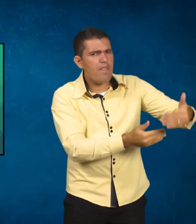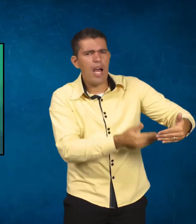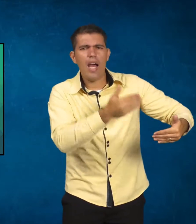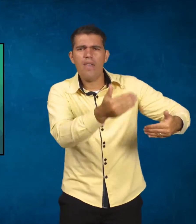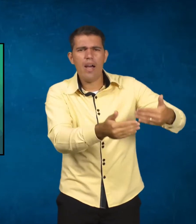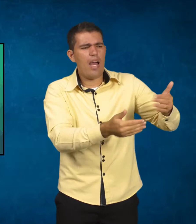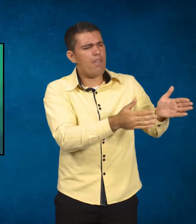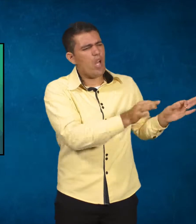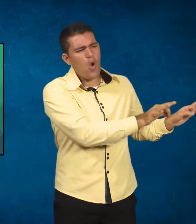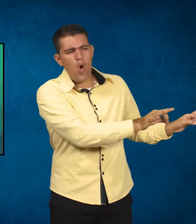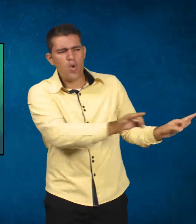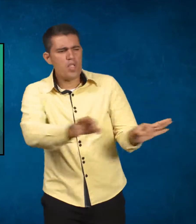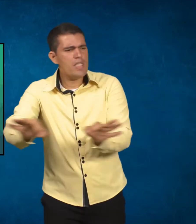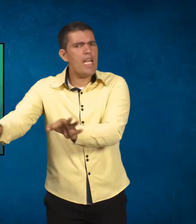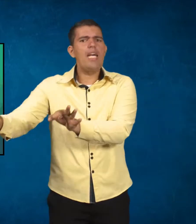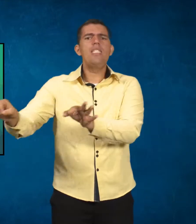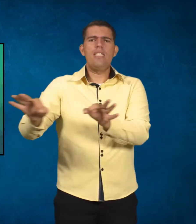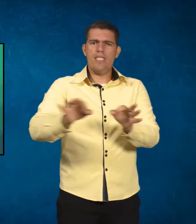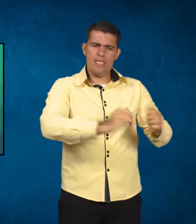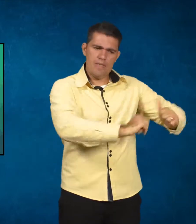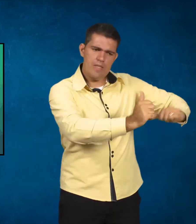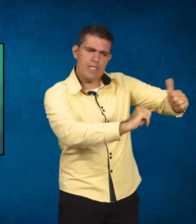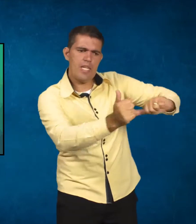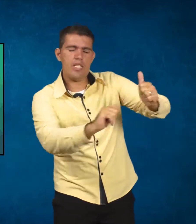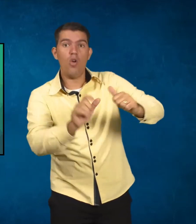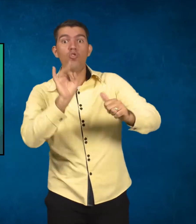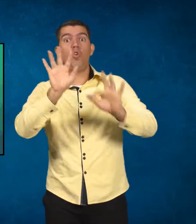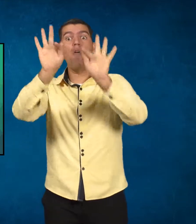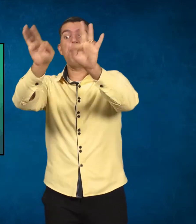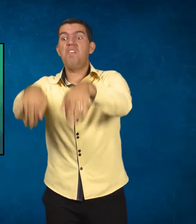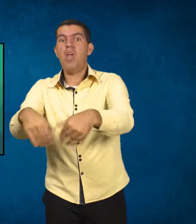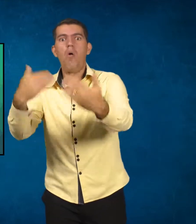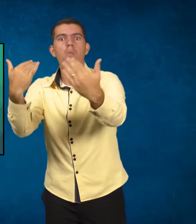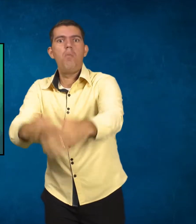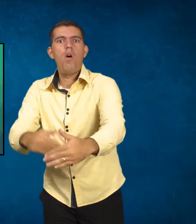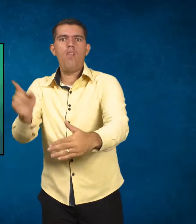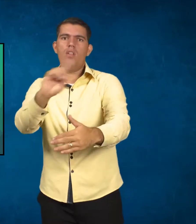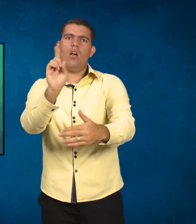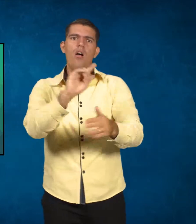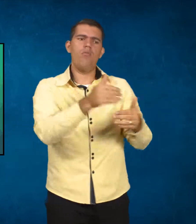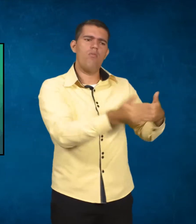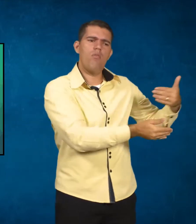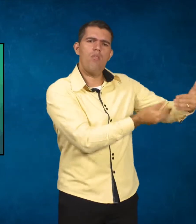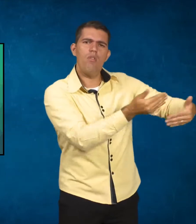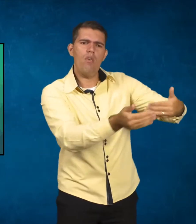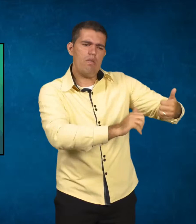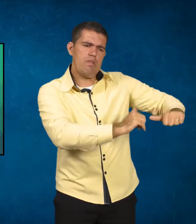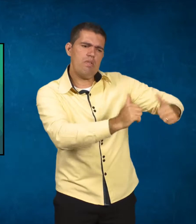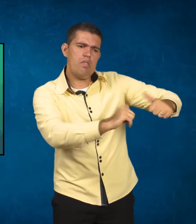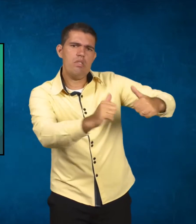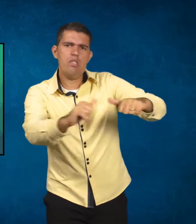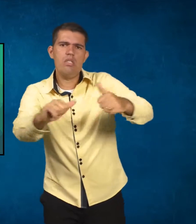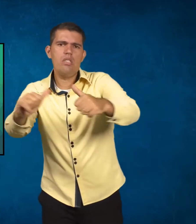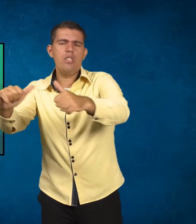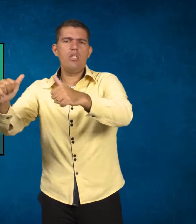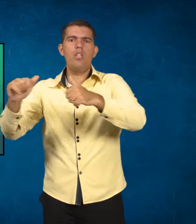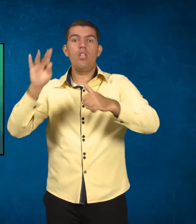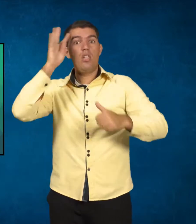e não no final do processo, né? Então para isso ele defende uma teoria da educação que responda a seguinte